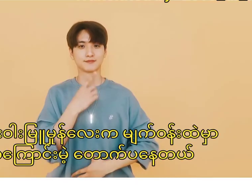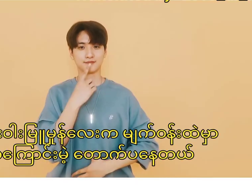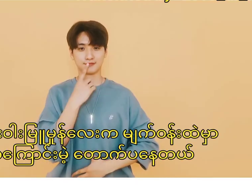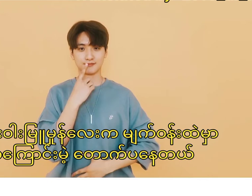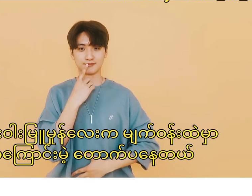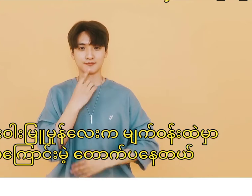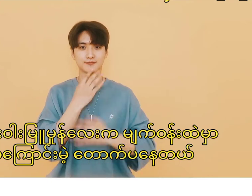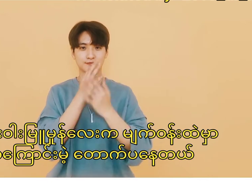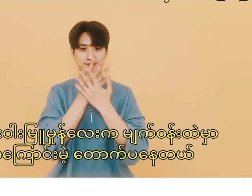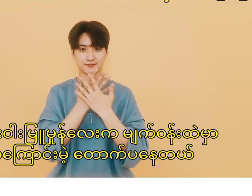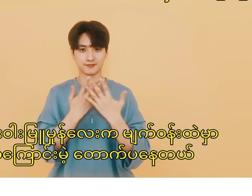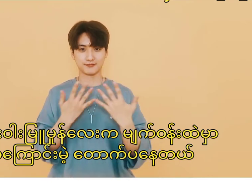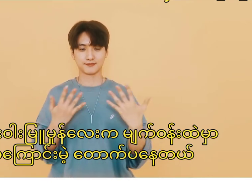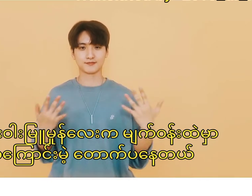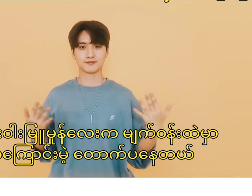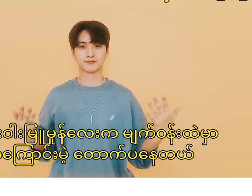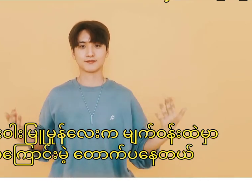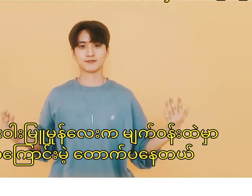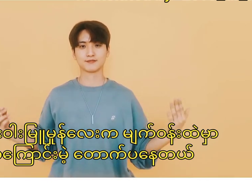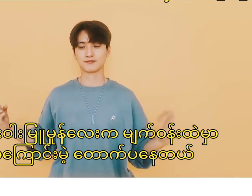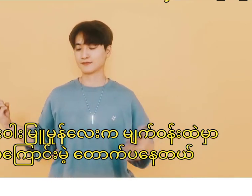아름다운 아지랑이